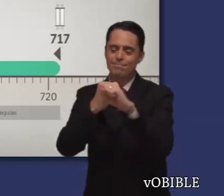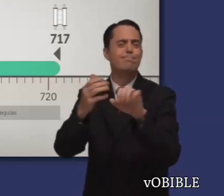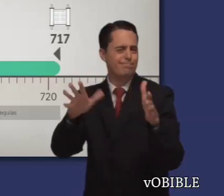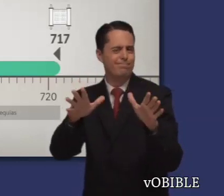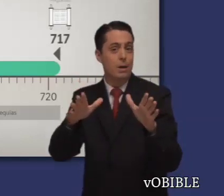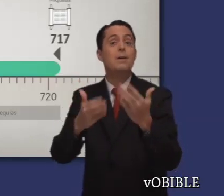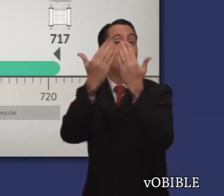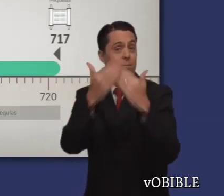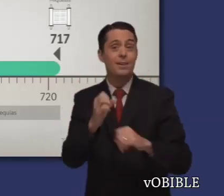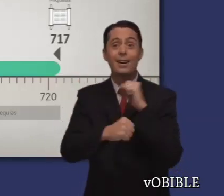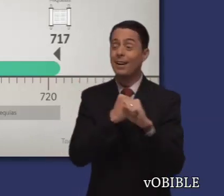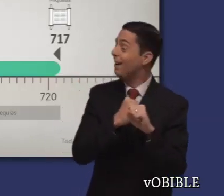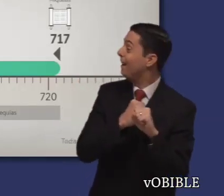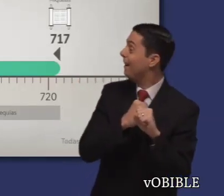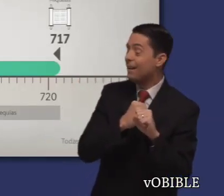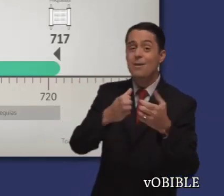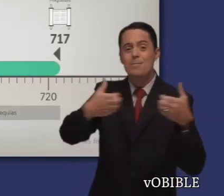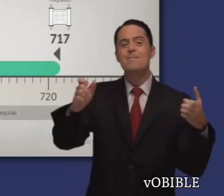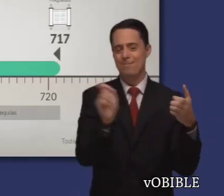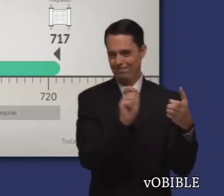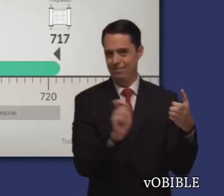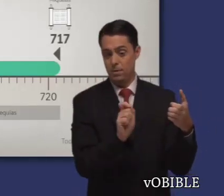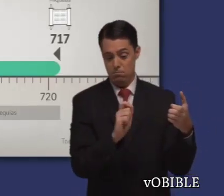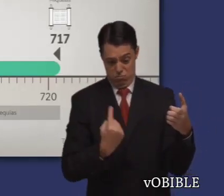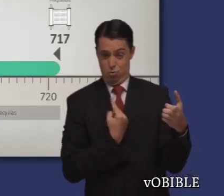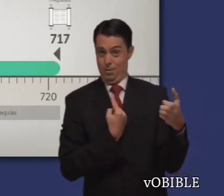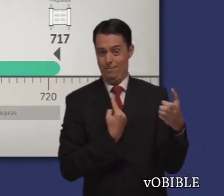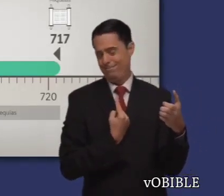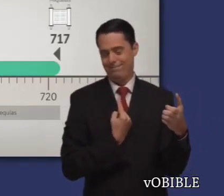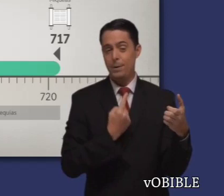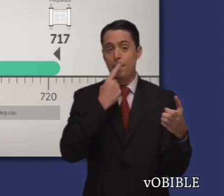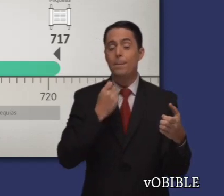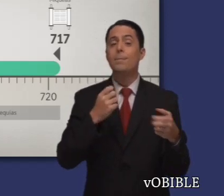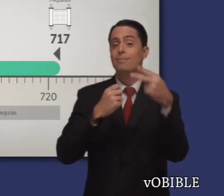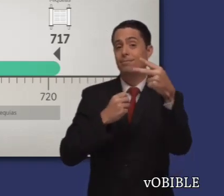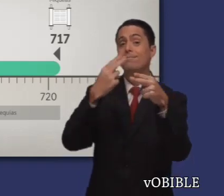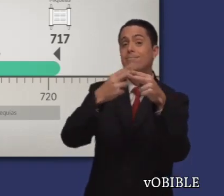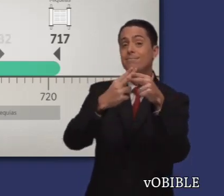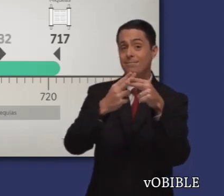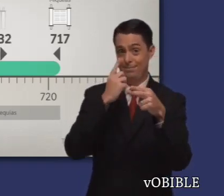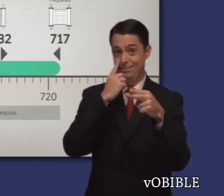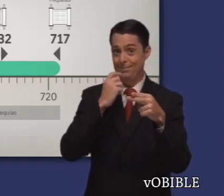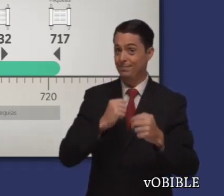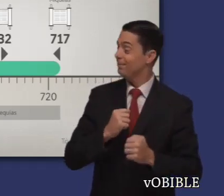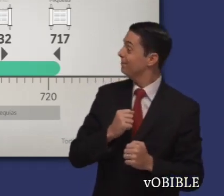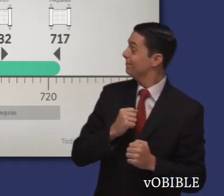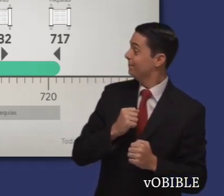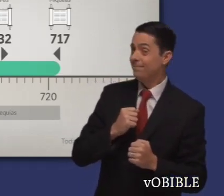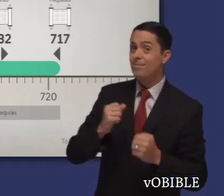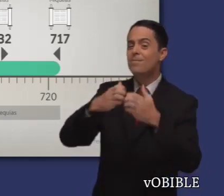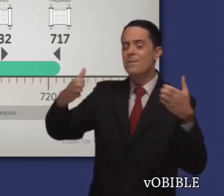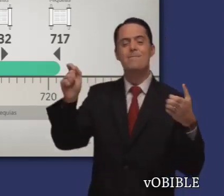Terminó su libro en Judá antes del año 717, antes de nuestra era. Oseas e Isaías